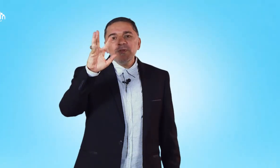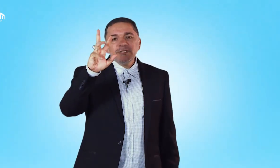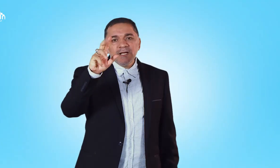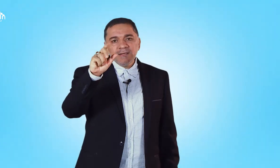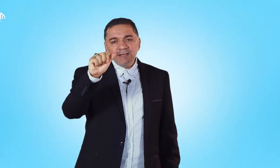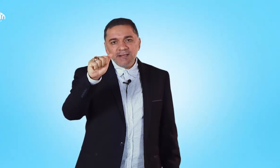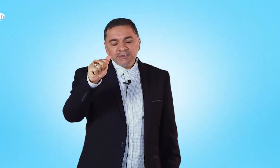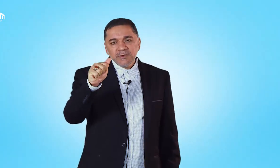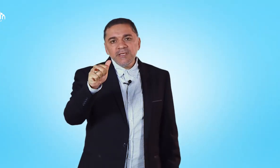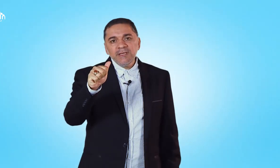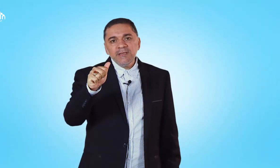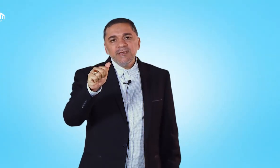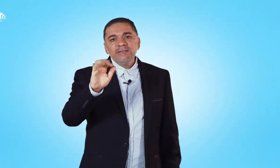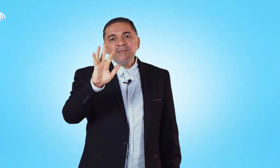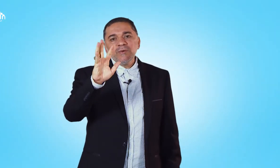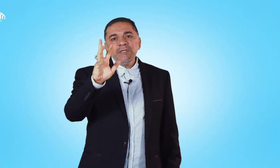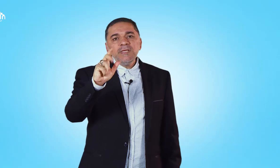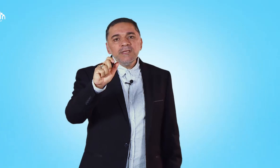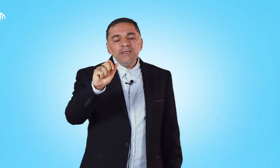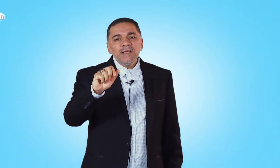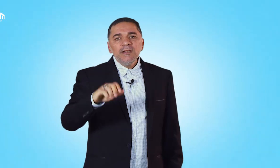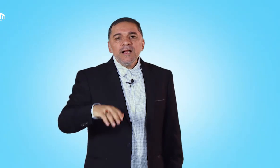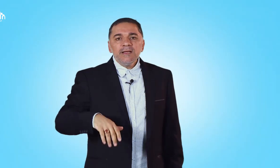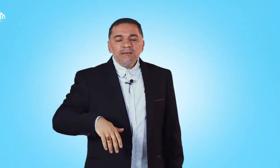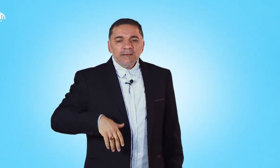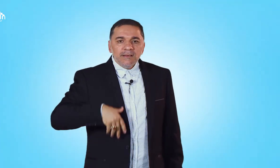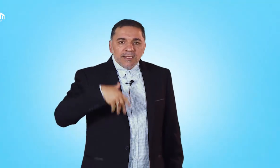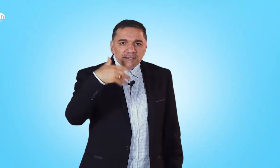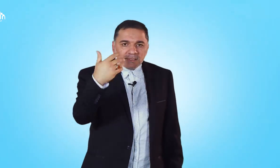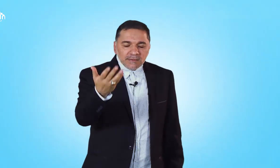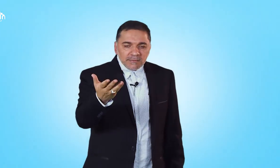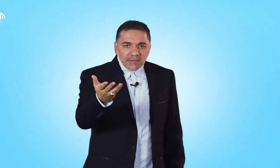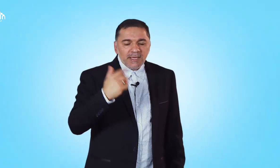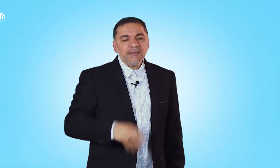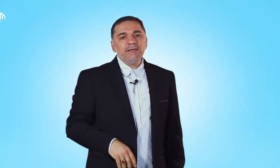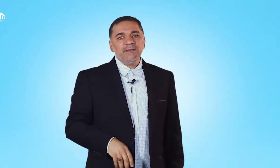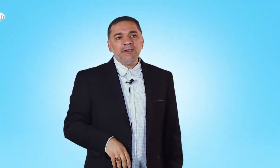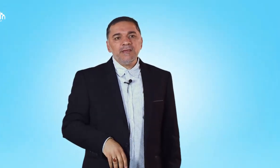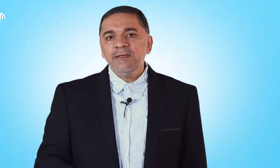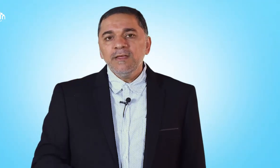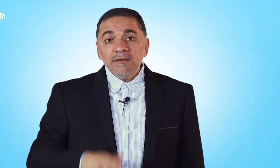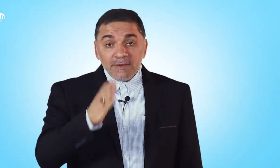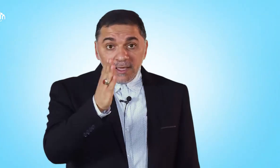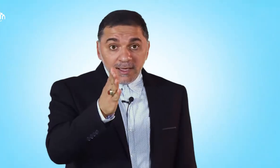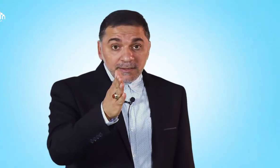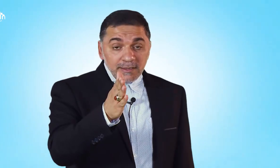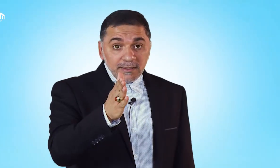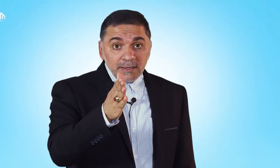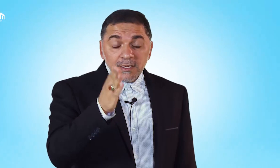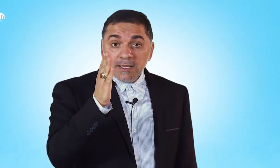الإشارية الأصبعية ستغنيني لكن ليست بذات الكفاية فلهادة هي